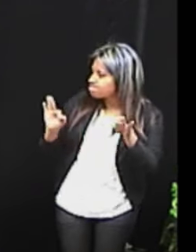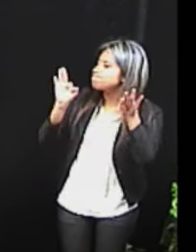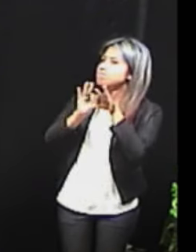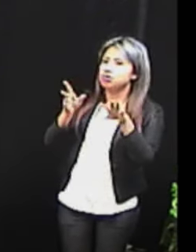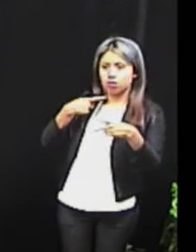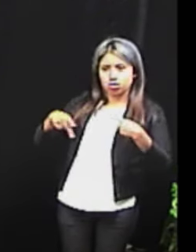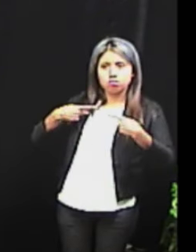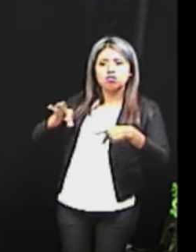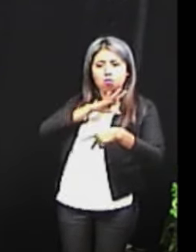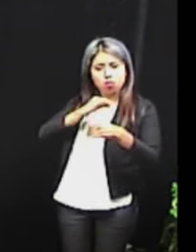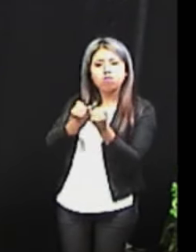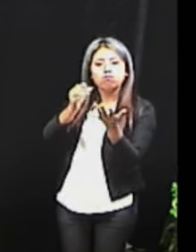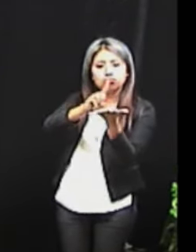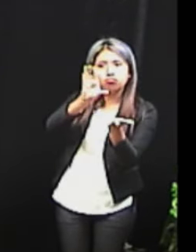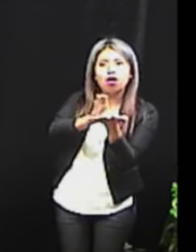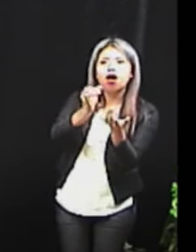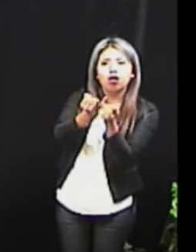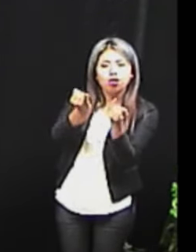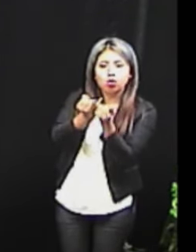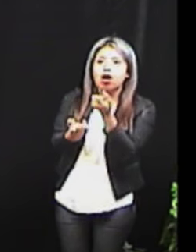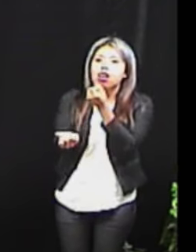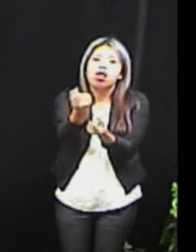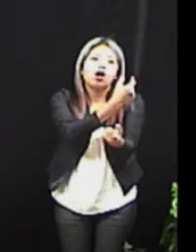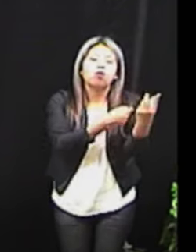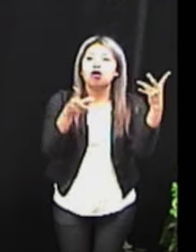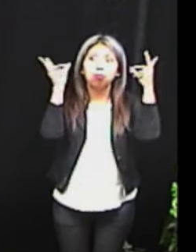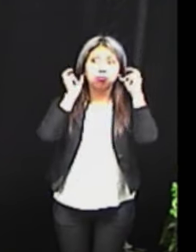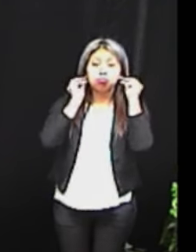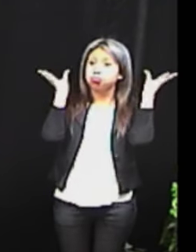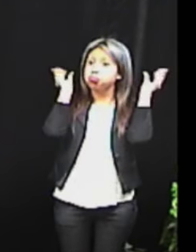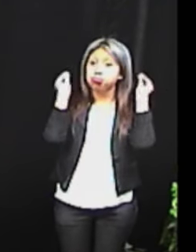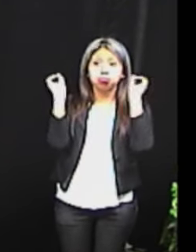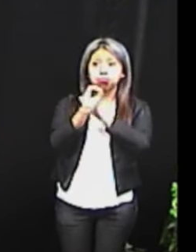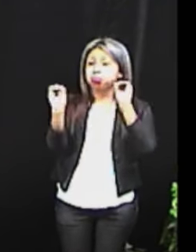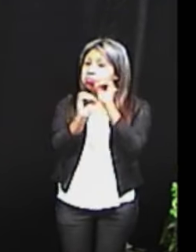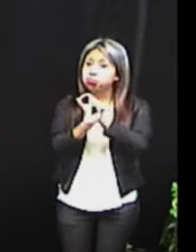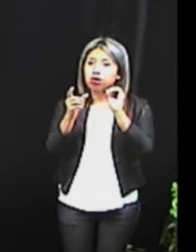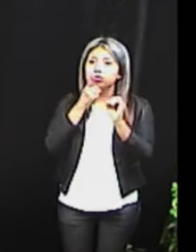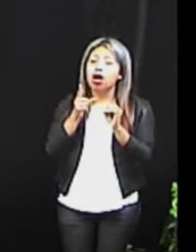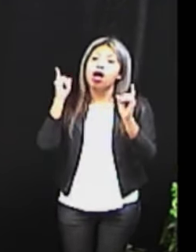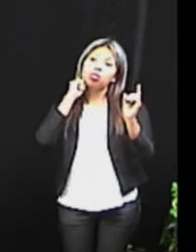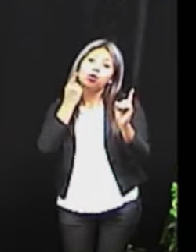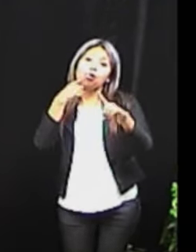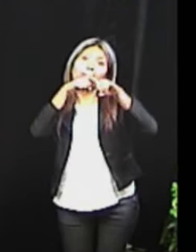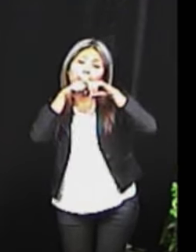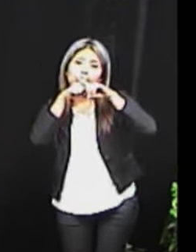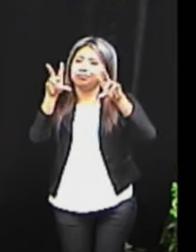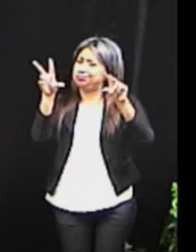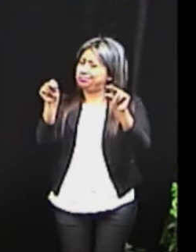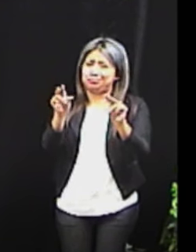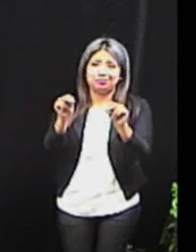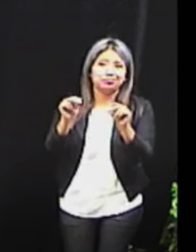a las personas con discapacidad, incluyendo las auditivas, que no necesariamente son mudas. Por tanto,